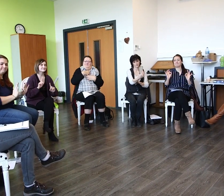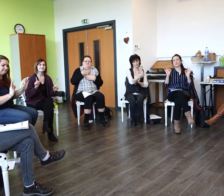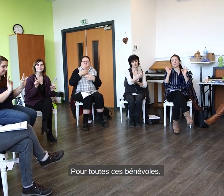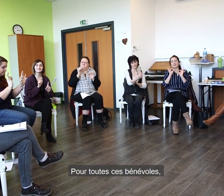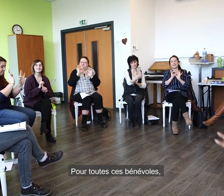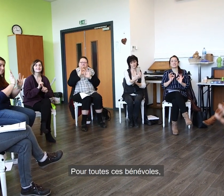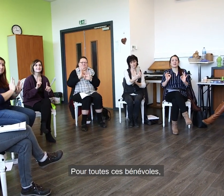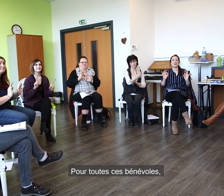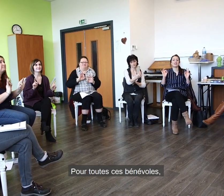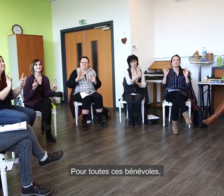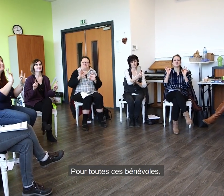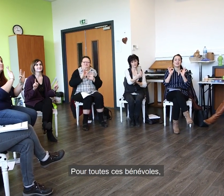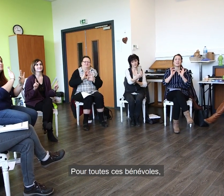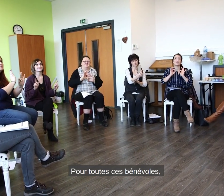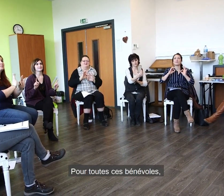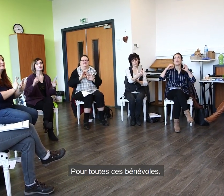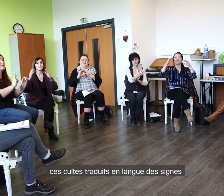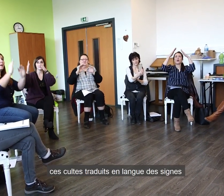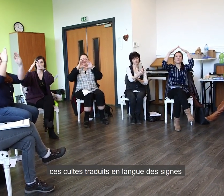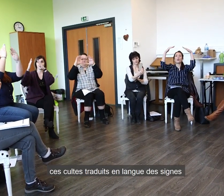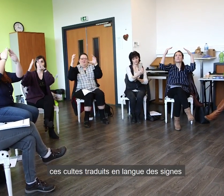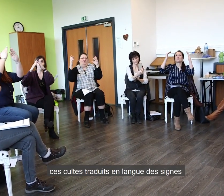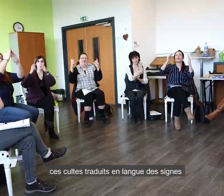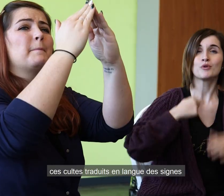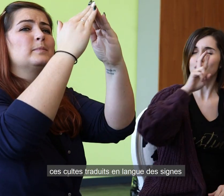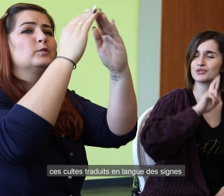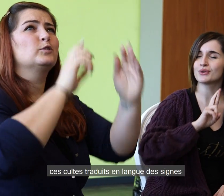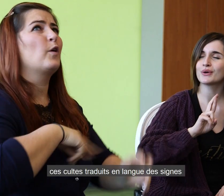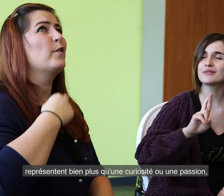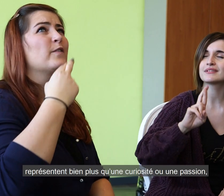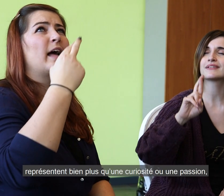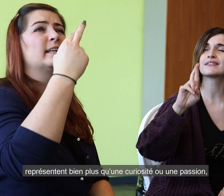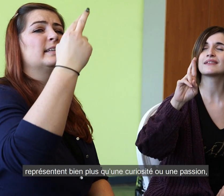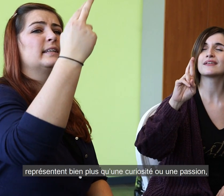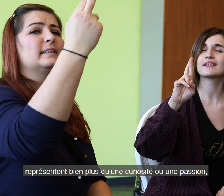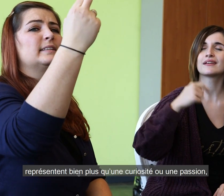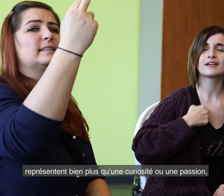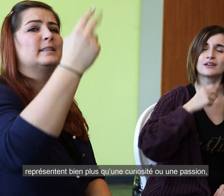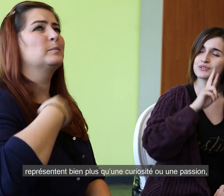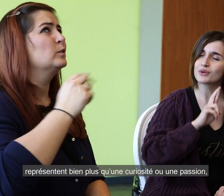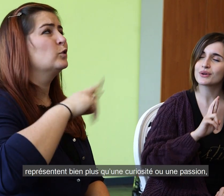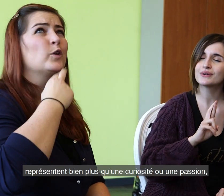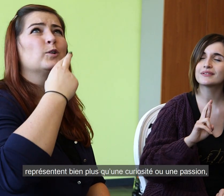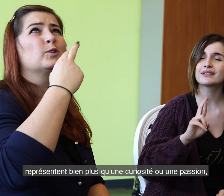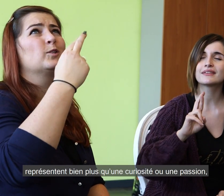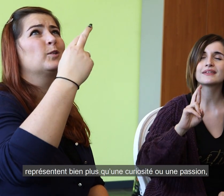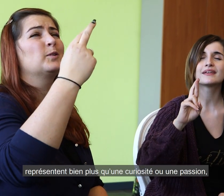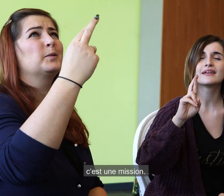Pour toutes ces bénévoles, ces cultes traduits en langue des signes représentent bien plus qu'une curiosité ou une passion. C'est une mission.